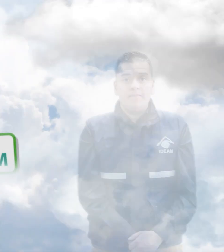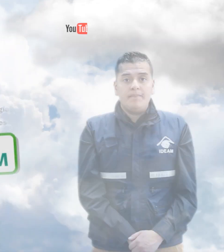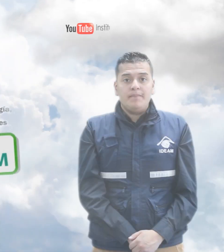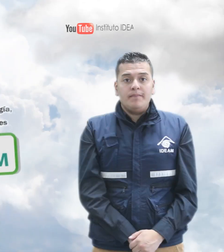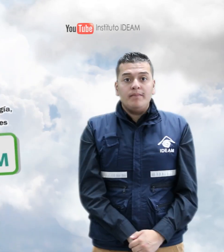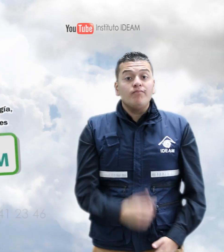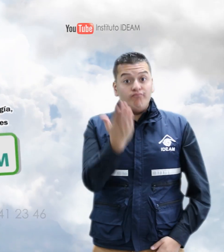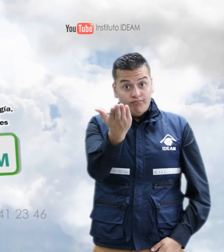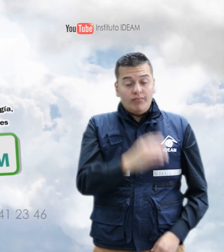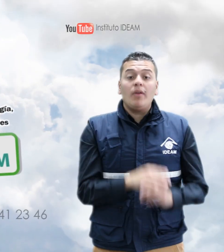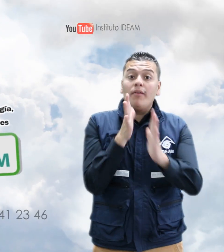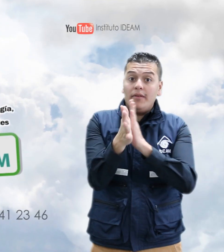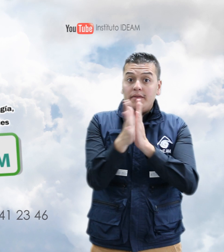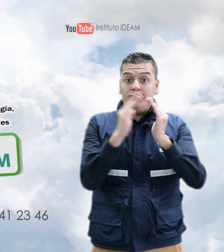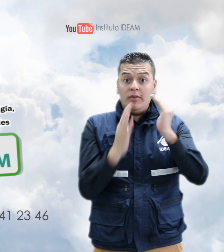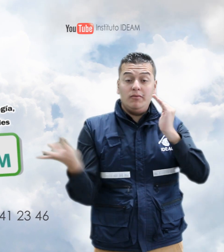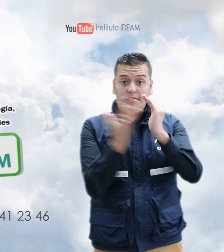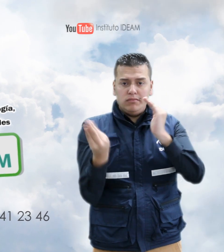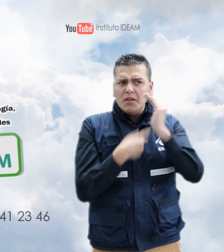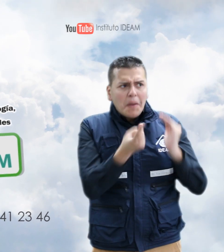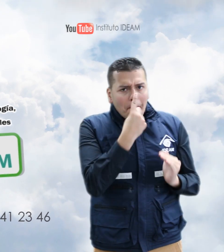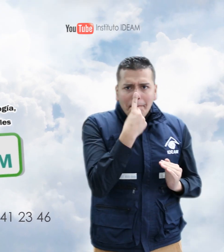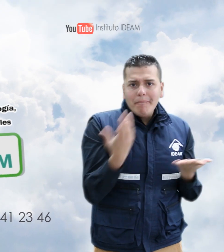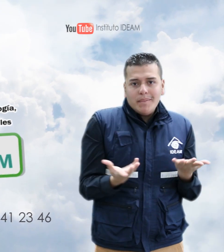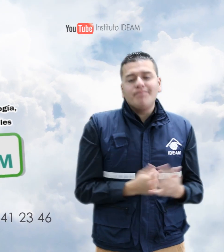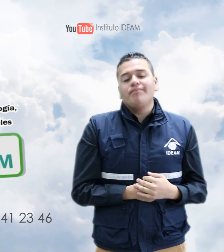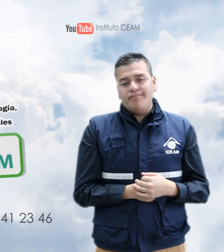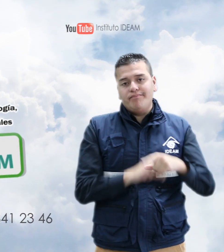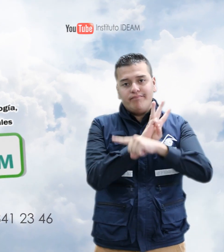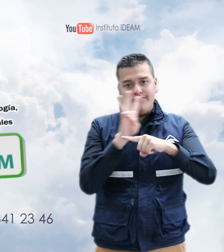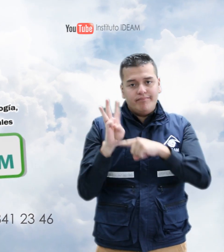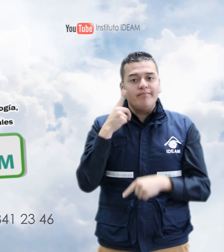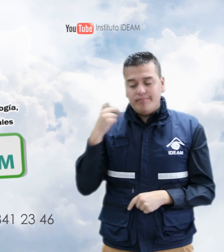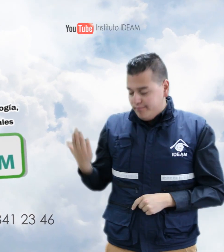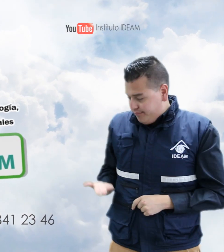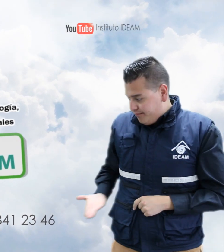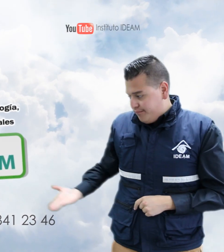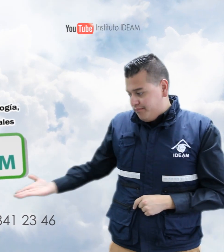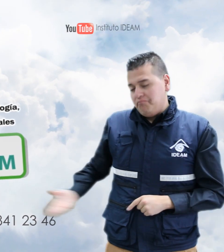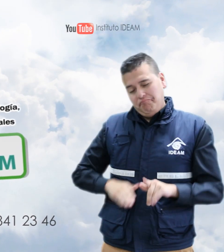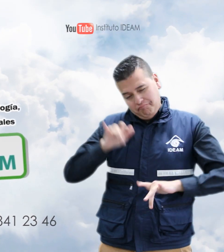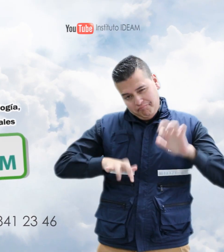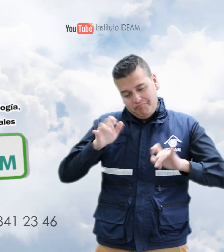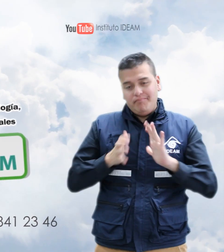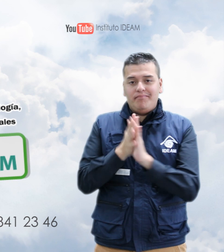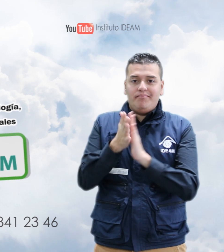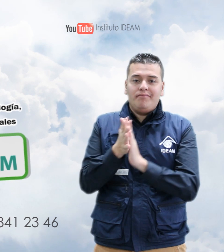Recuerde que para mayor información puede visitar nuestro portal de internet www.ideam.gov.co